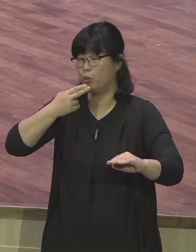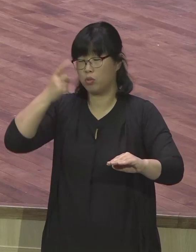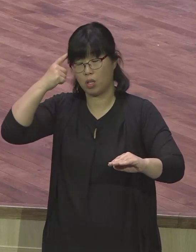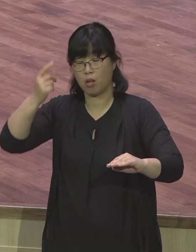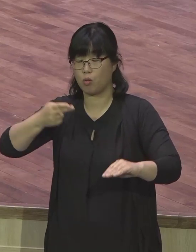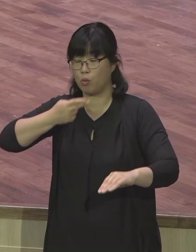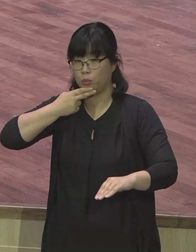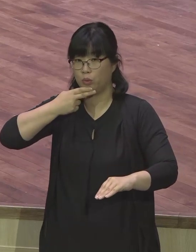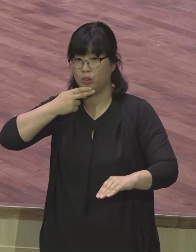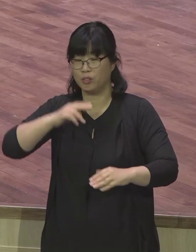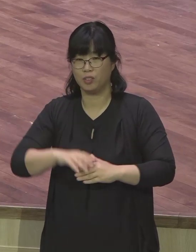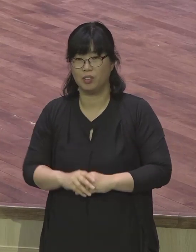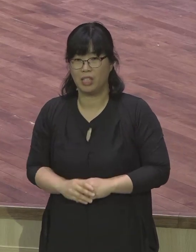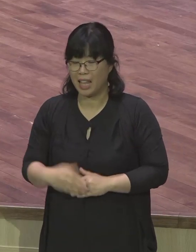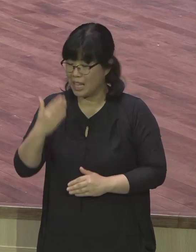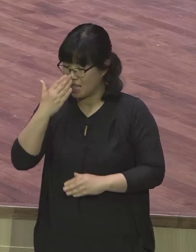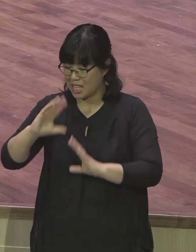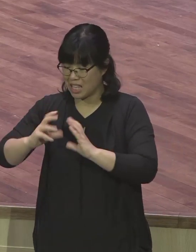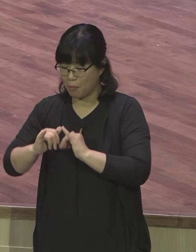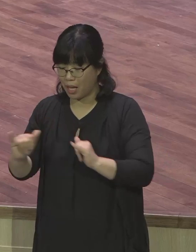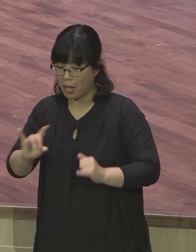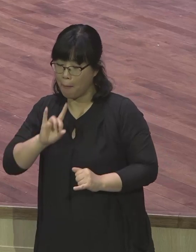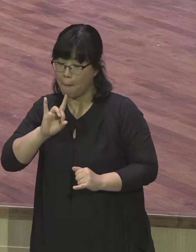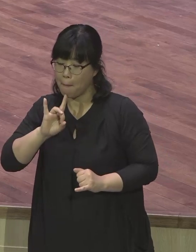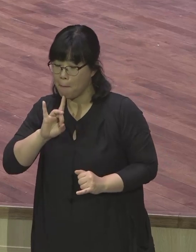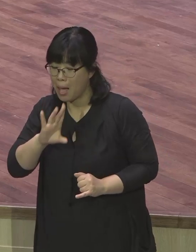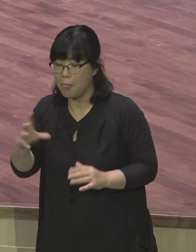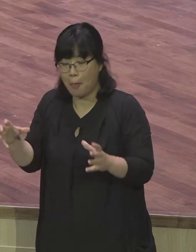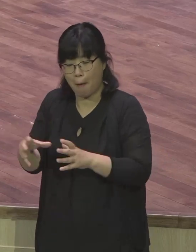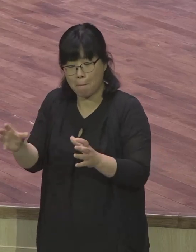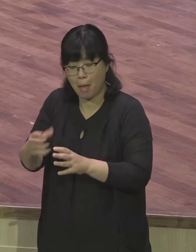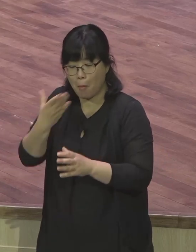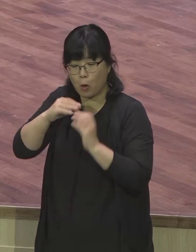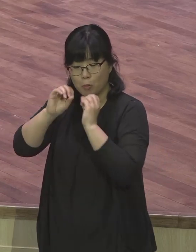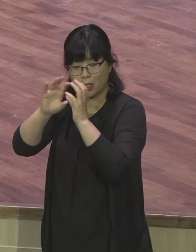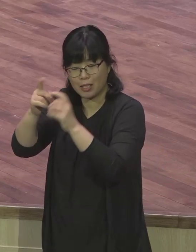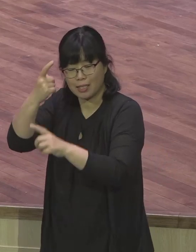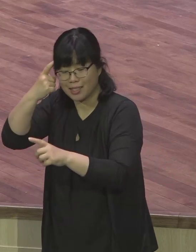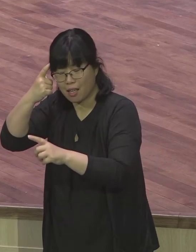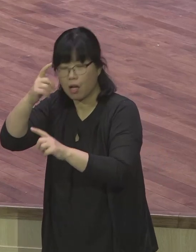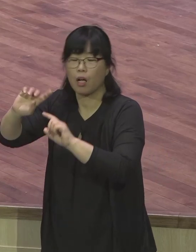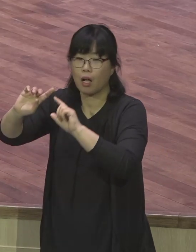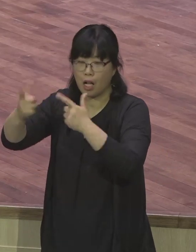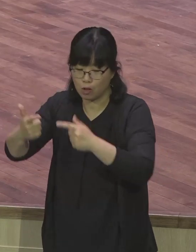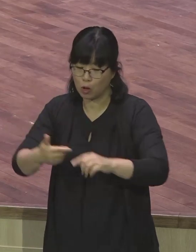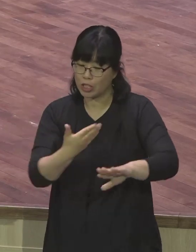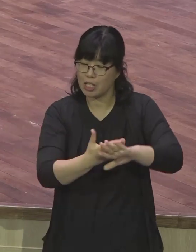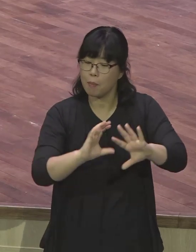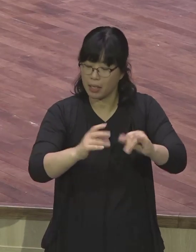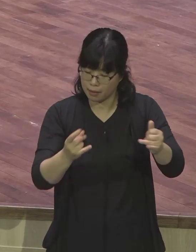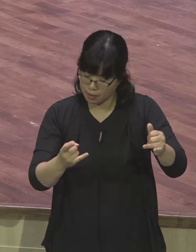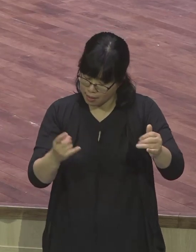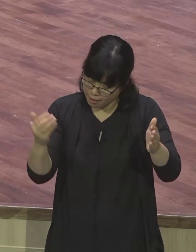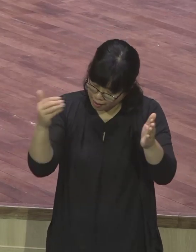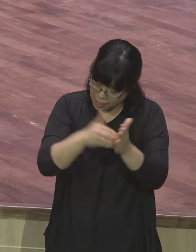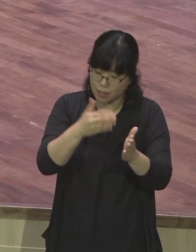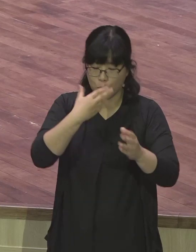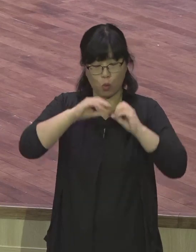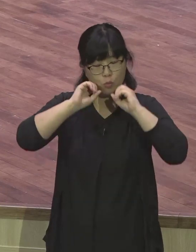이 사명을 전달할 수 없었기 때문인 것입니다 우리가 사명을 전달할 때 글과